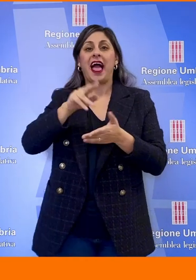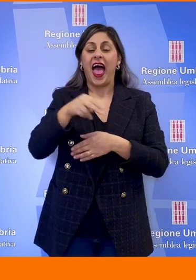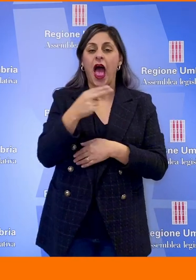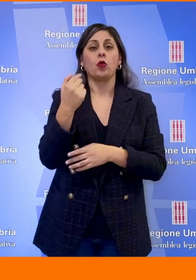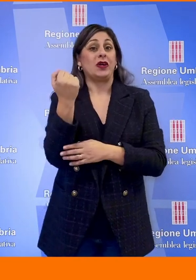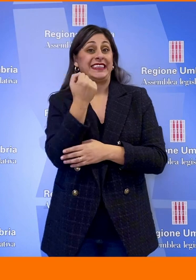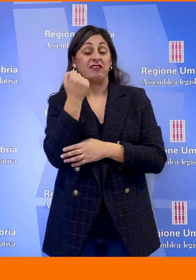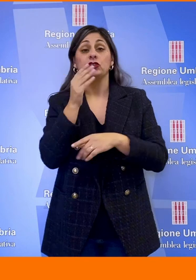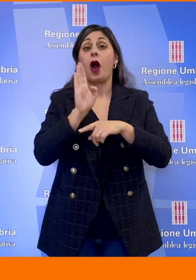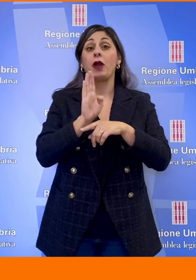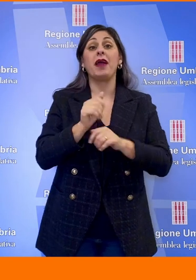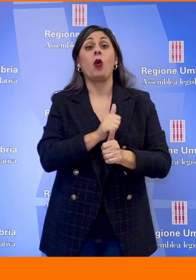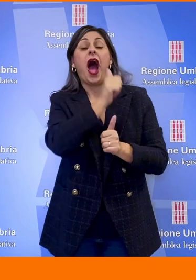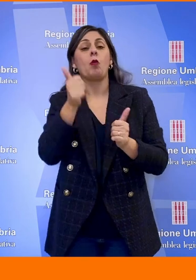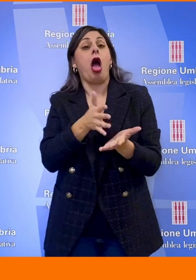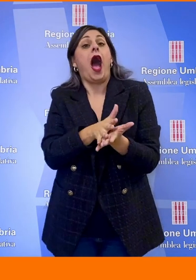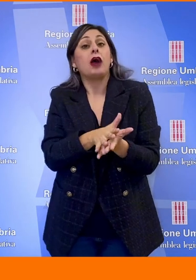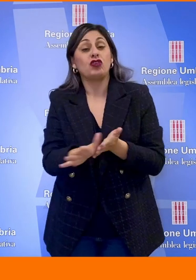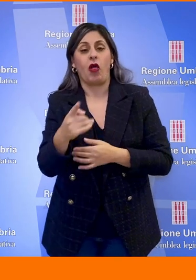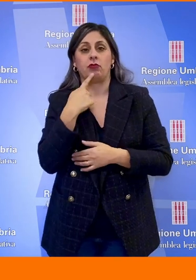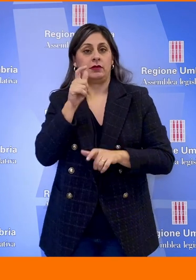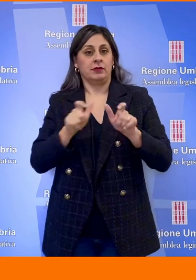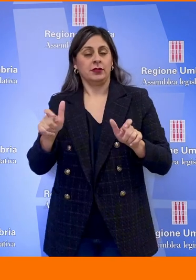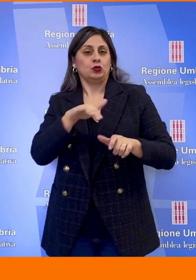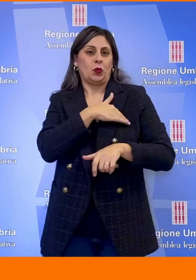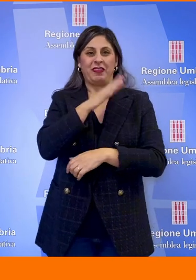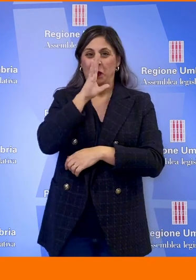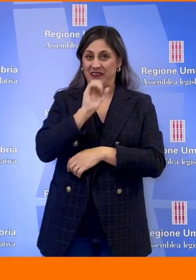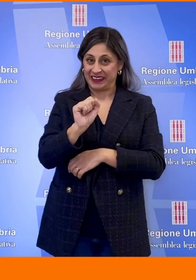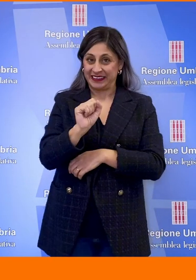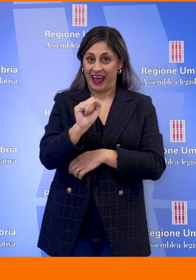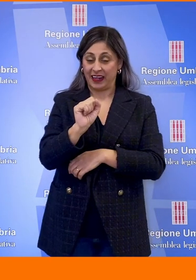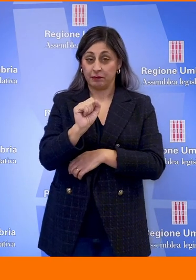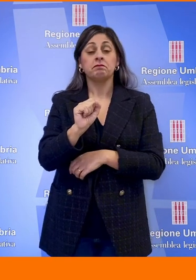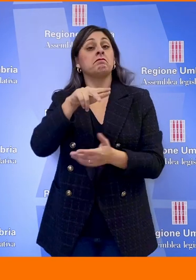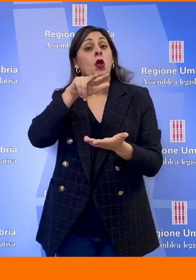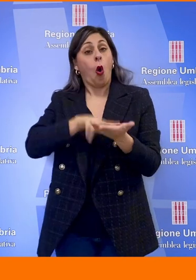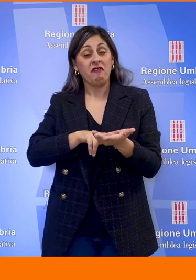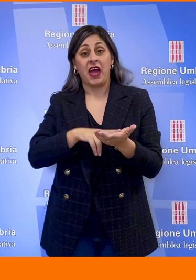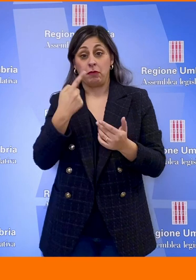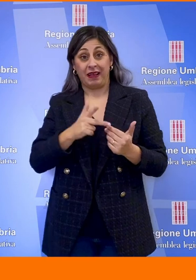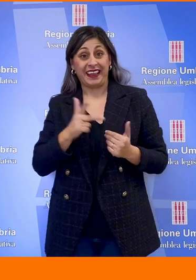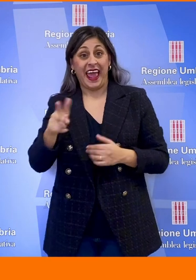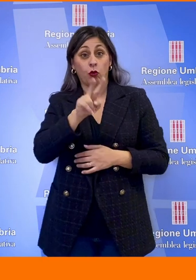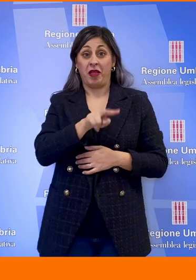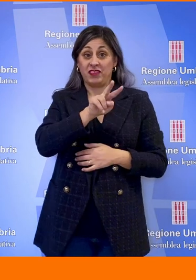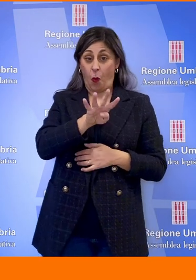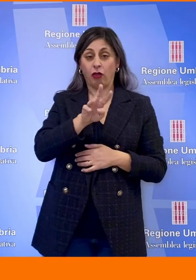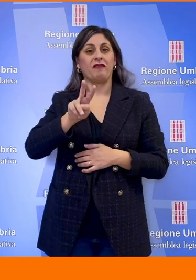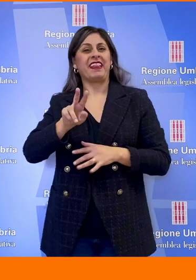abbonamento annuale agevolato per gli studenti universitari. Conferma nel triennio 2024-26 di